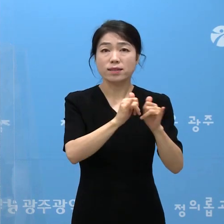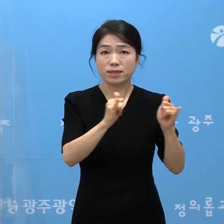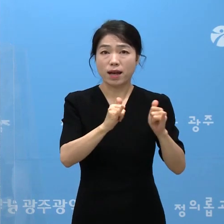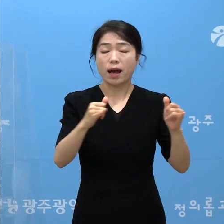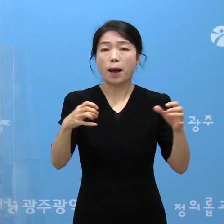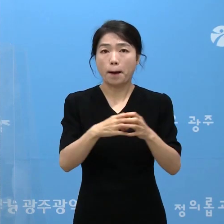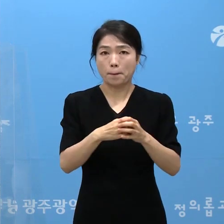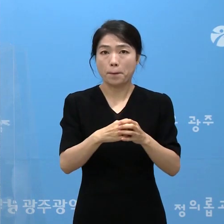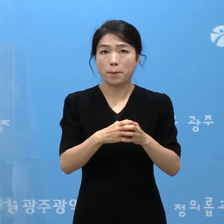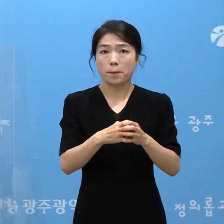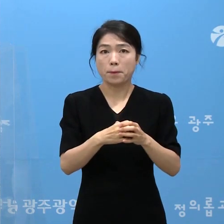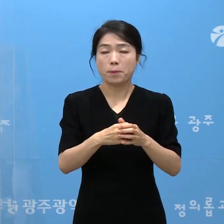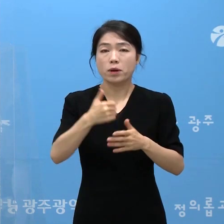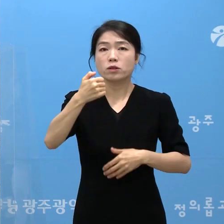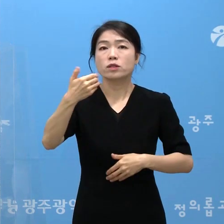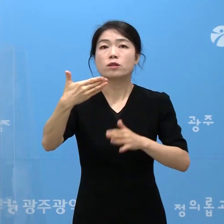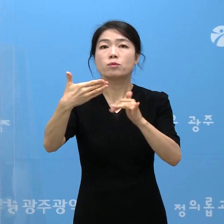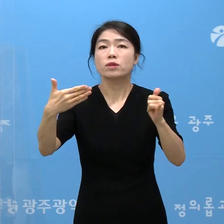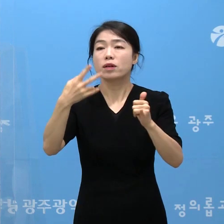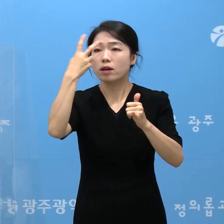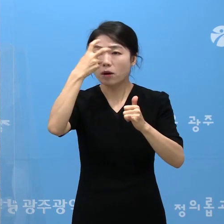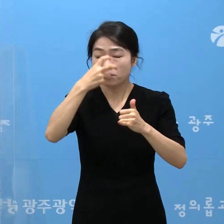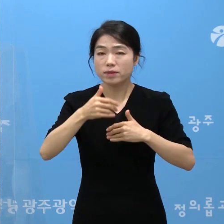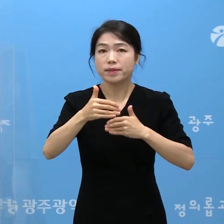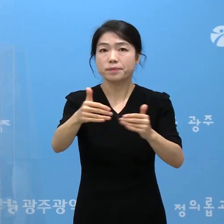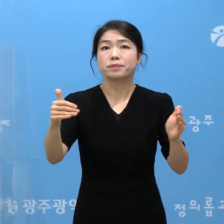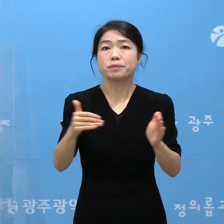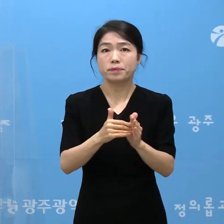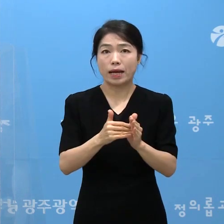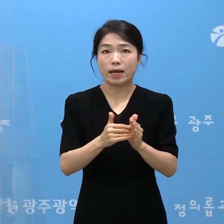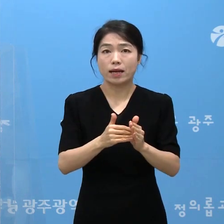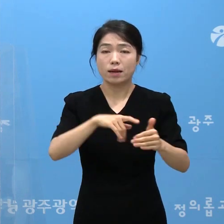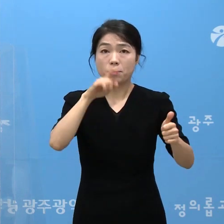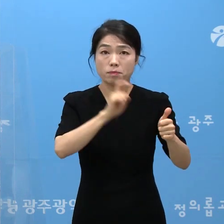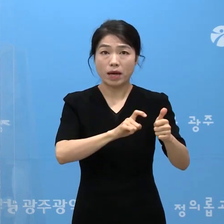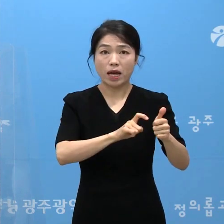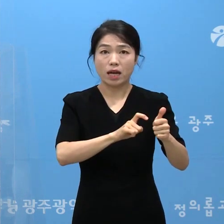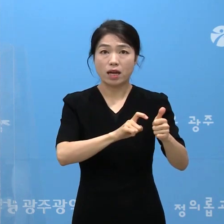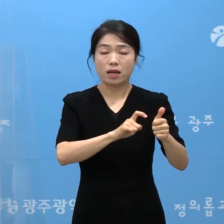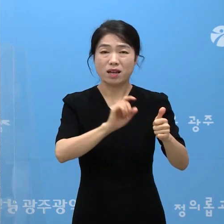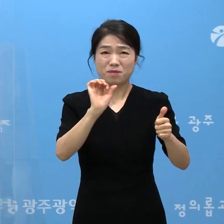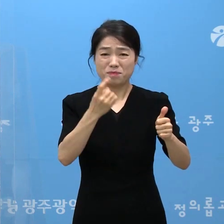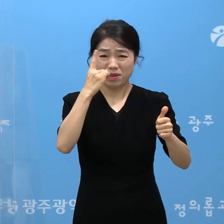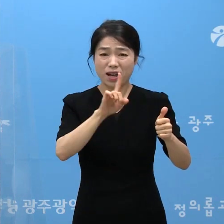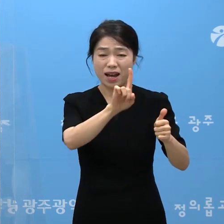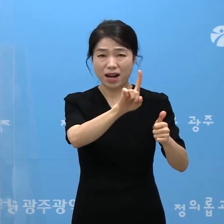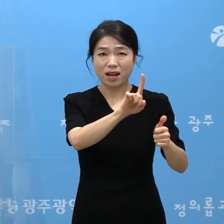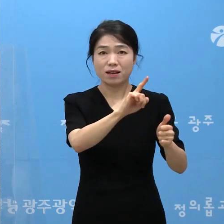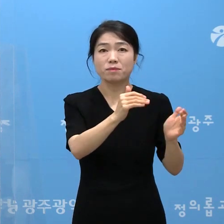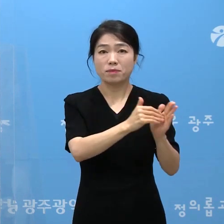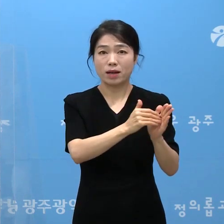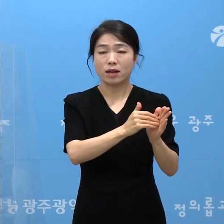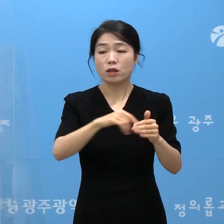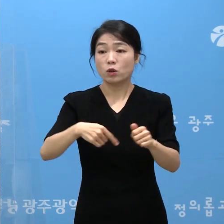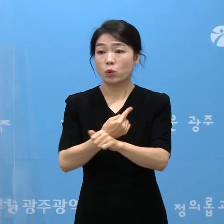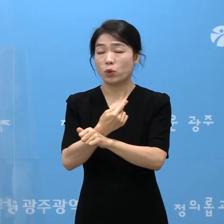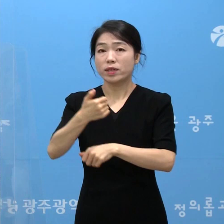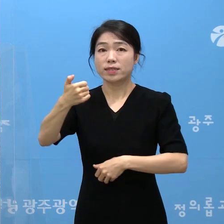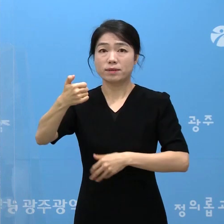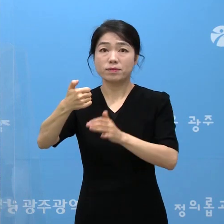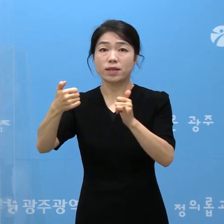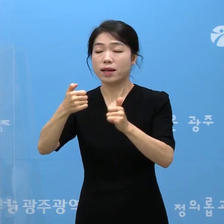59분이 검사를 받으셨으며 양성은 지표 환자 1명이고 나머지